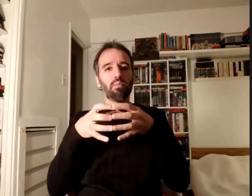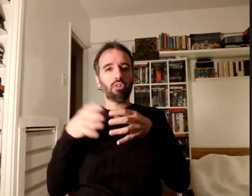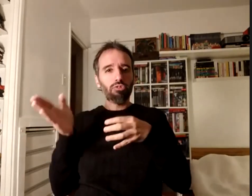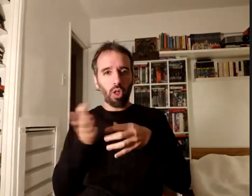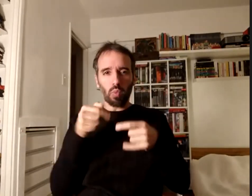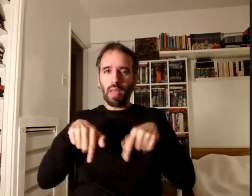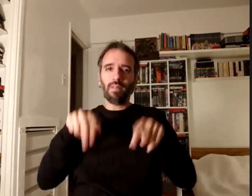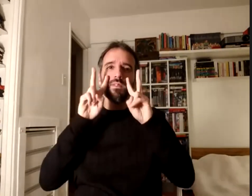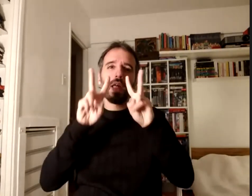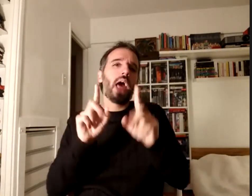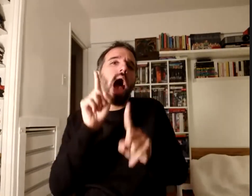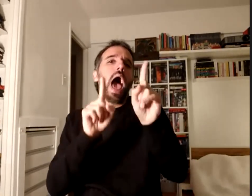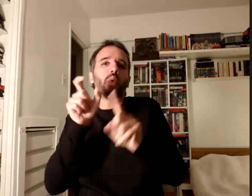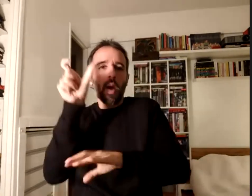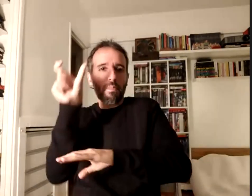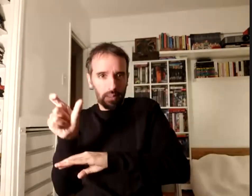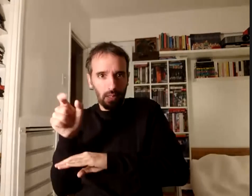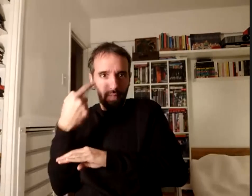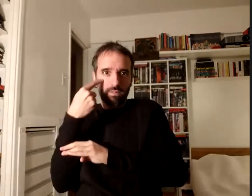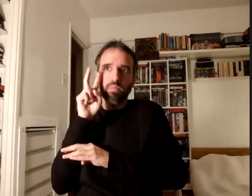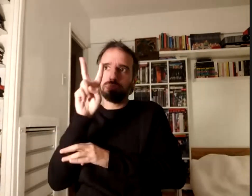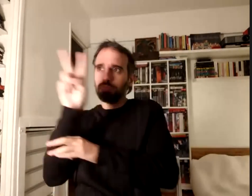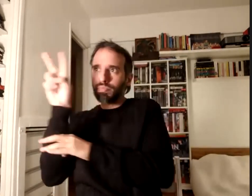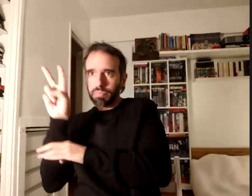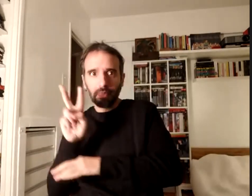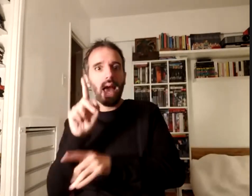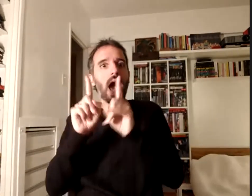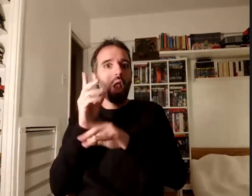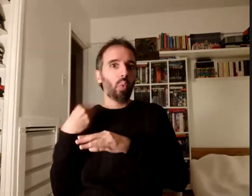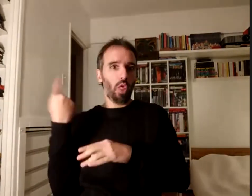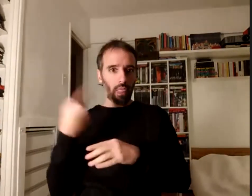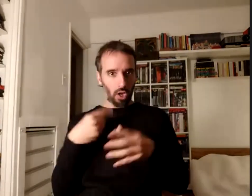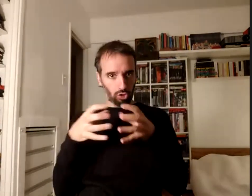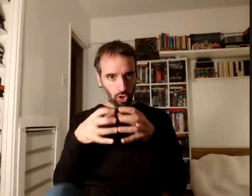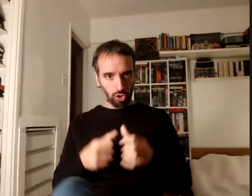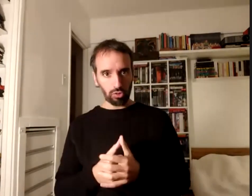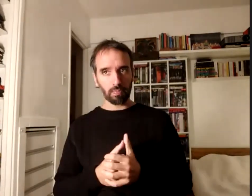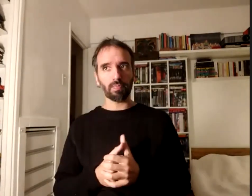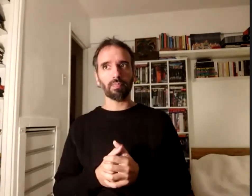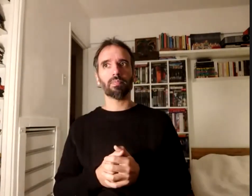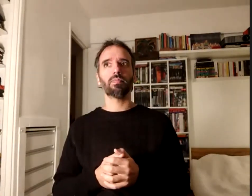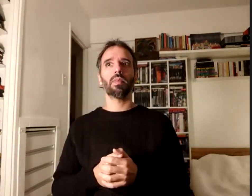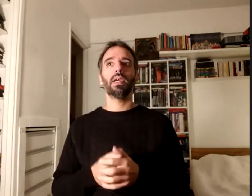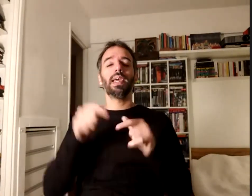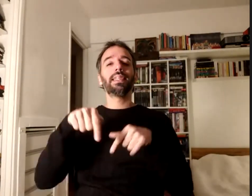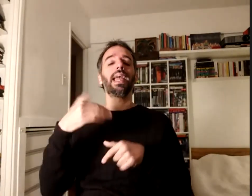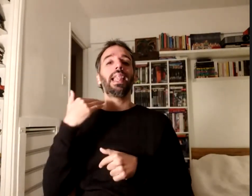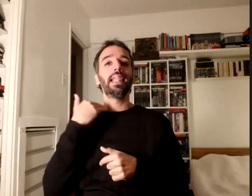personas y escucharán algunos de nosotros este libro puede estar acá no sé si acá